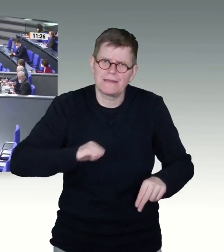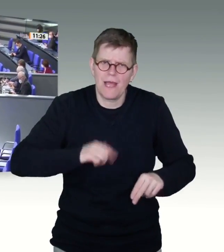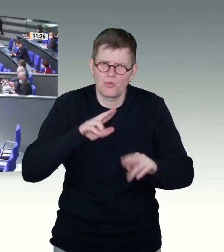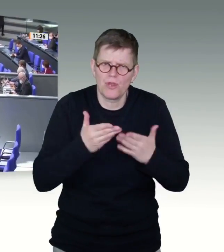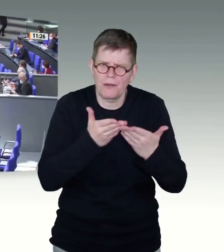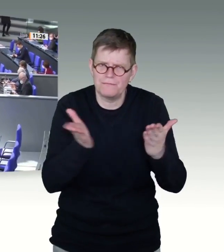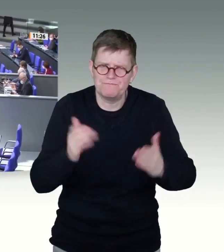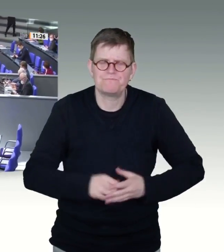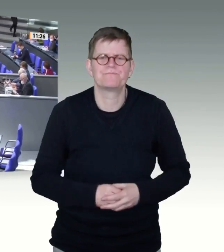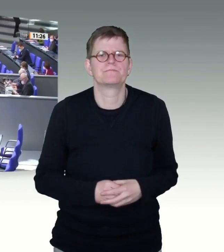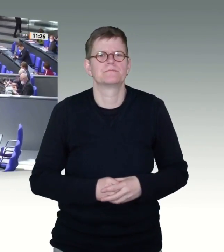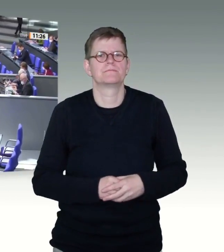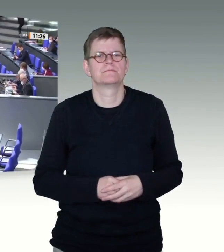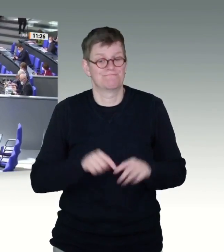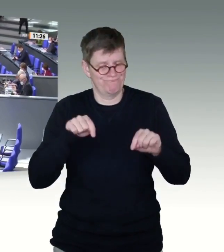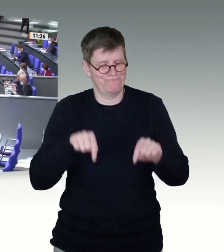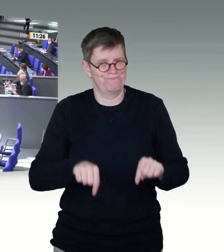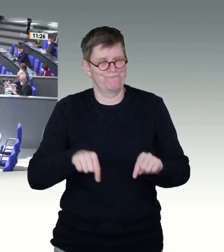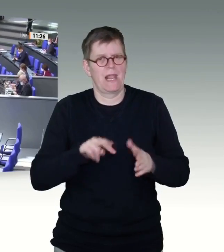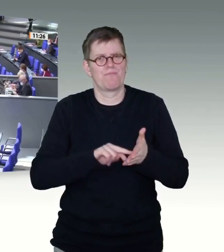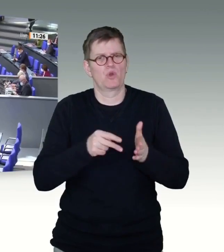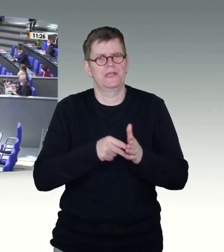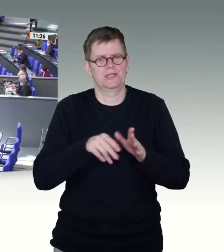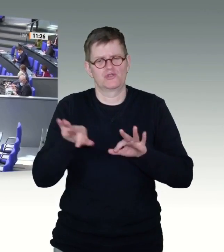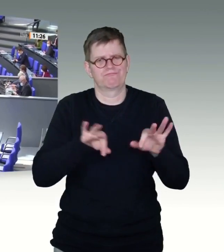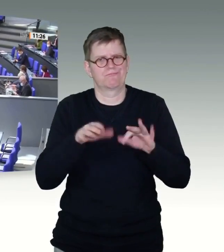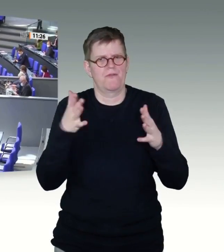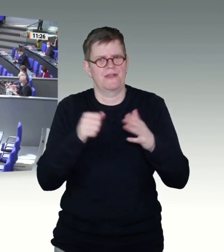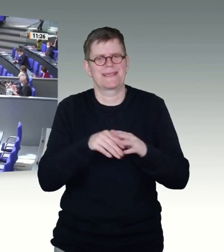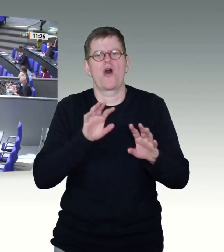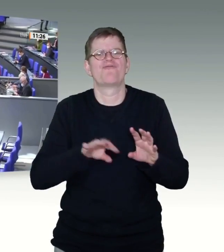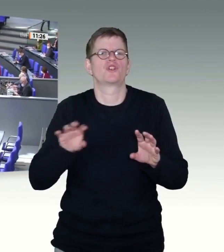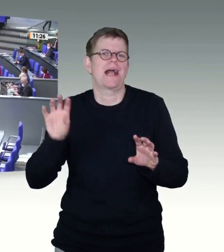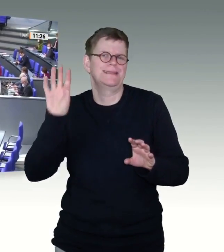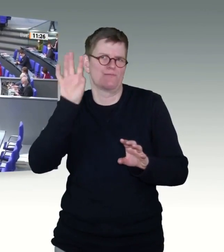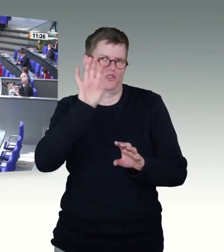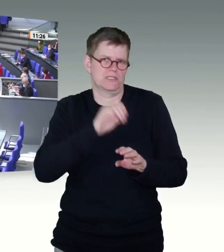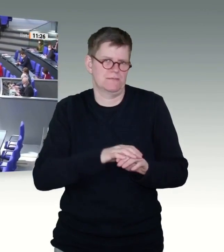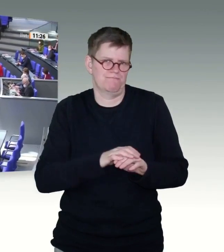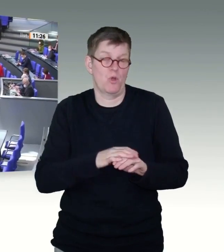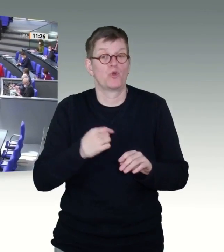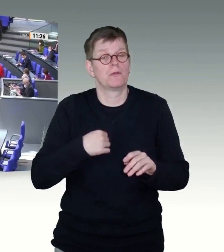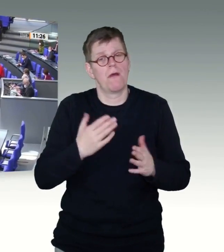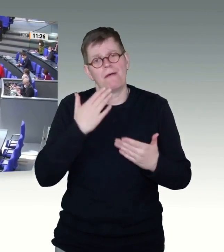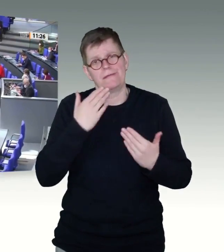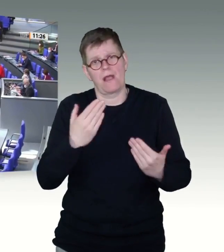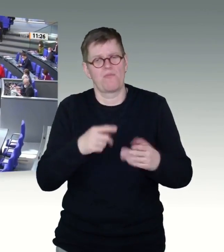Föderalismus, und ich bin der FDP sehr dankbar, dass sie heute einmal die Rolle der